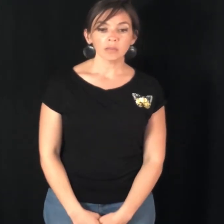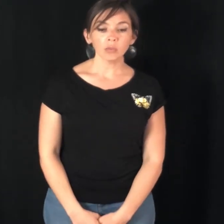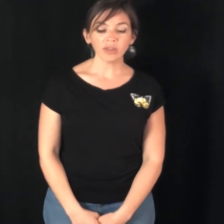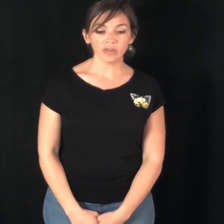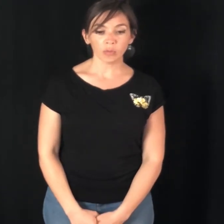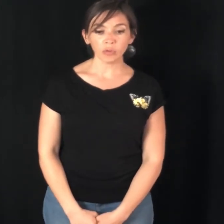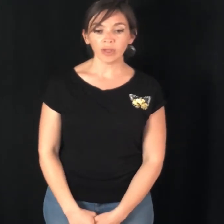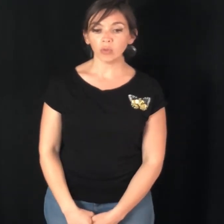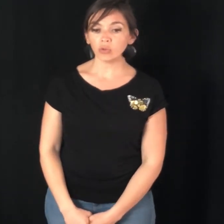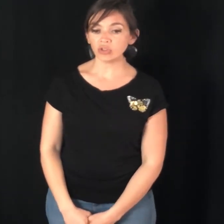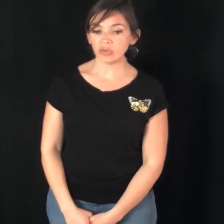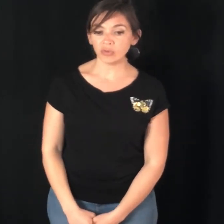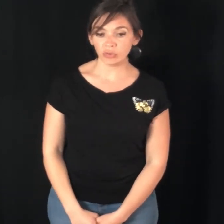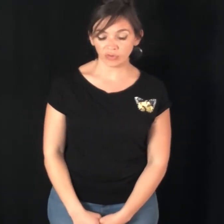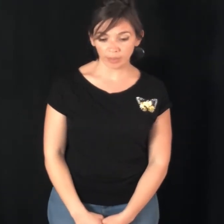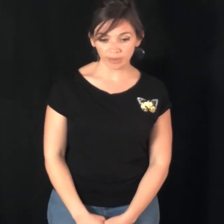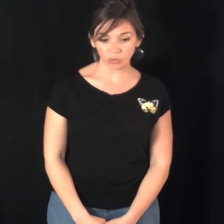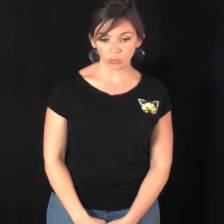Mon exemple. Le daron. Le chef. Le vrai patron.